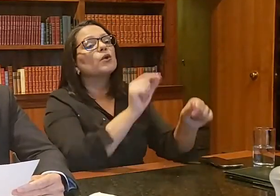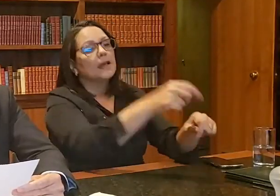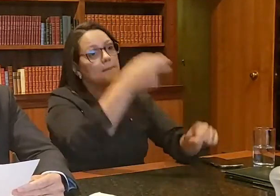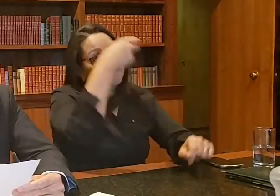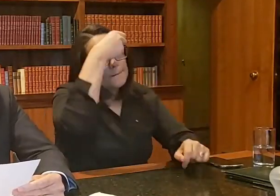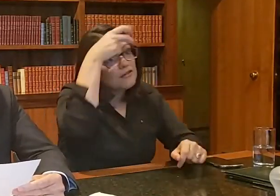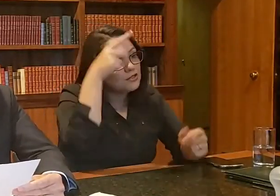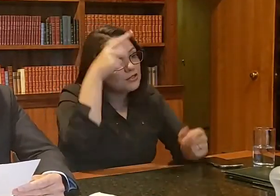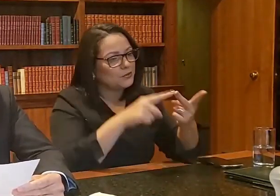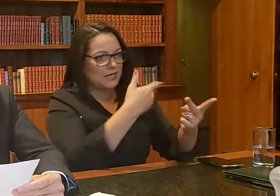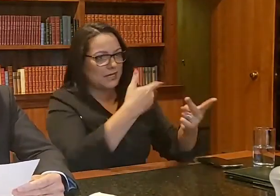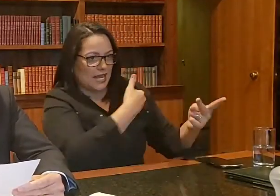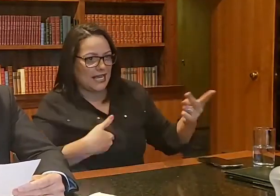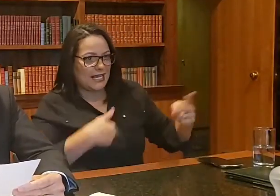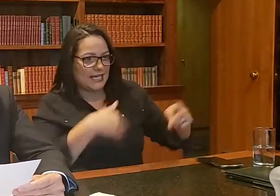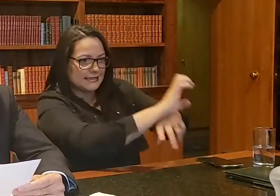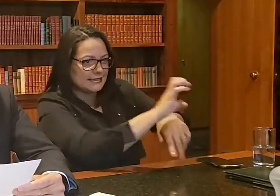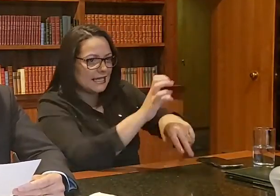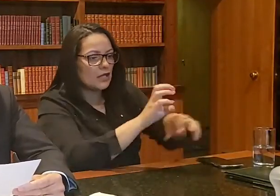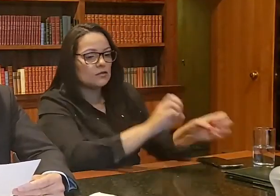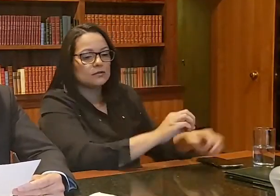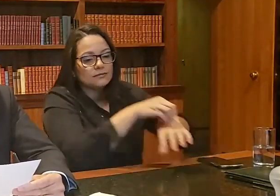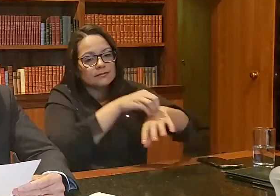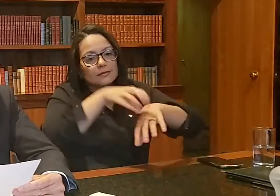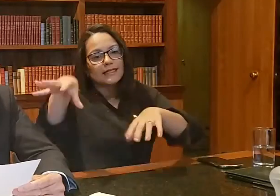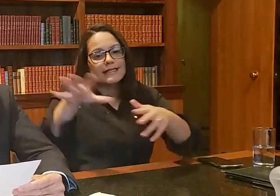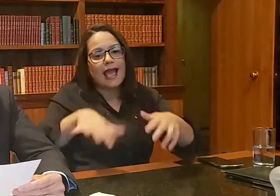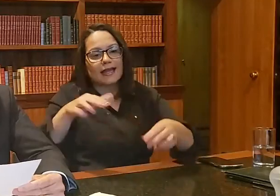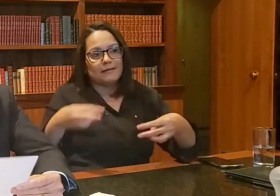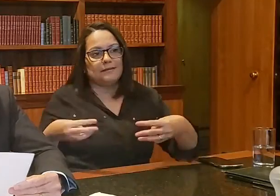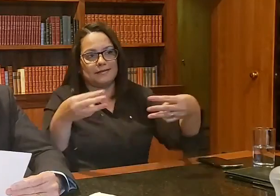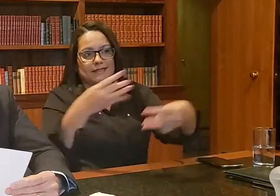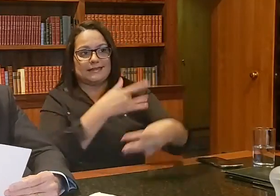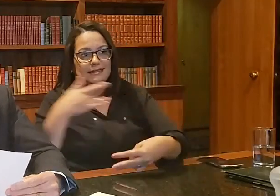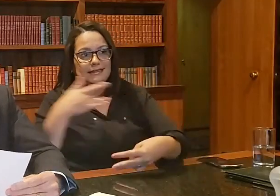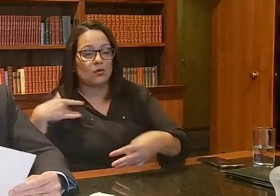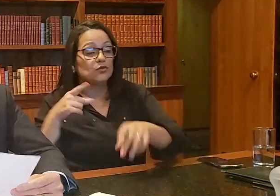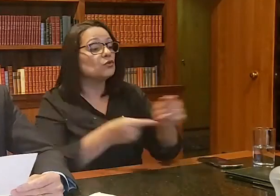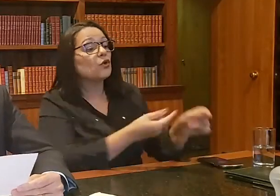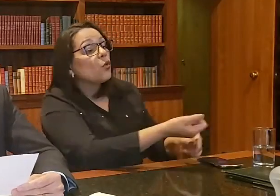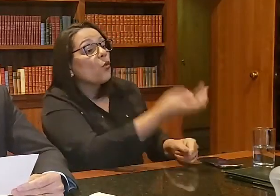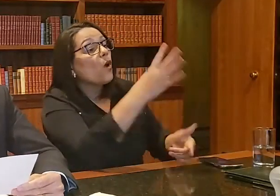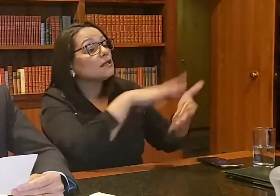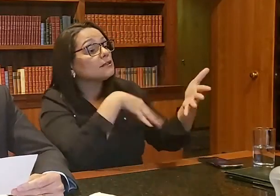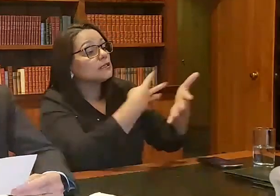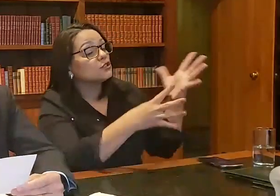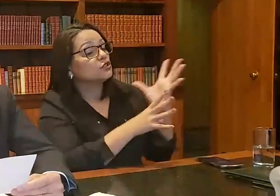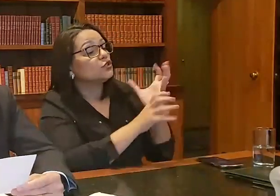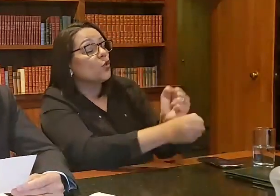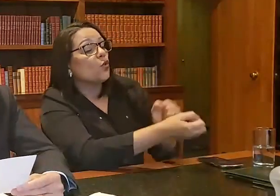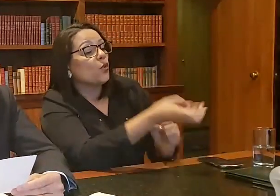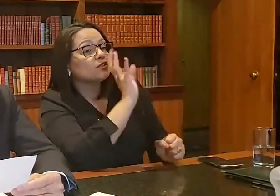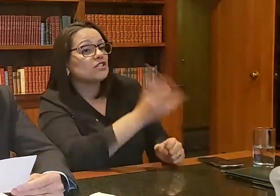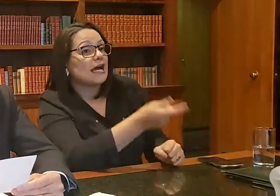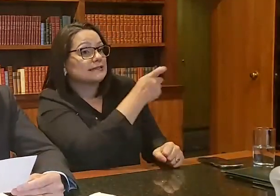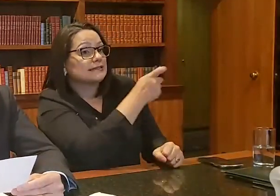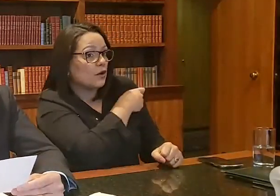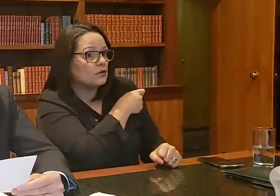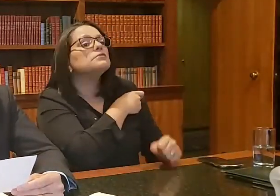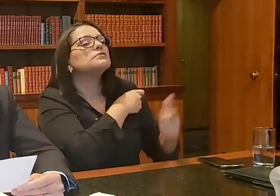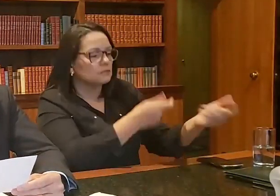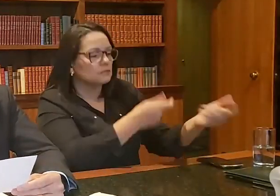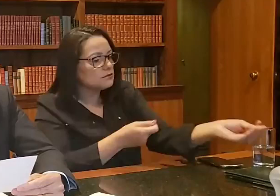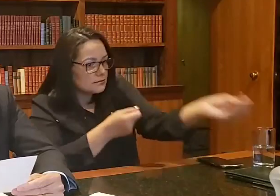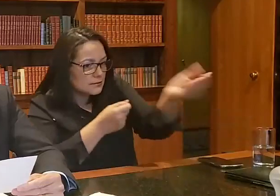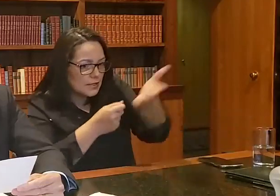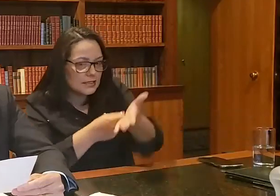informar para a saúde a relação daqueles que receberam vacina. Isso está sendo ultimado para que esse número seja atualizado